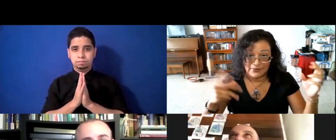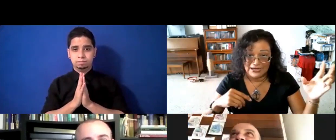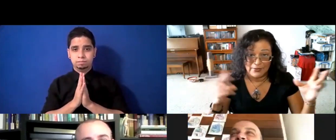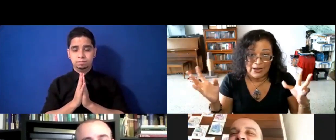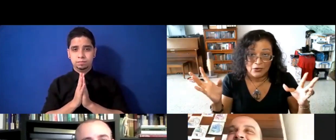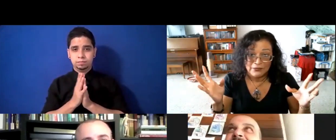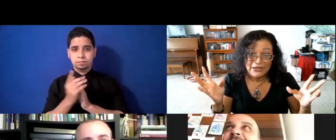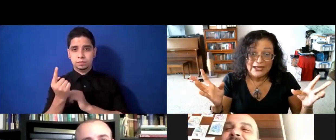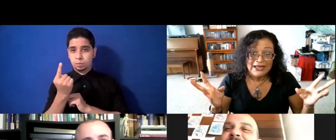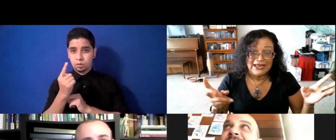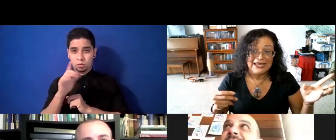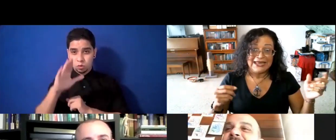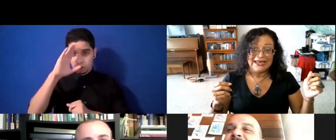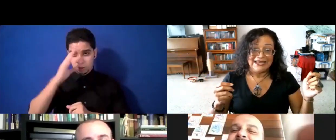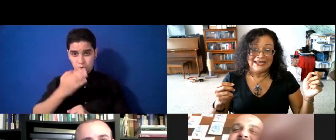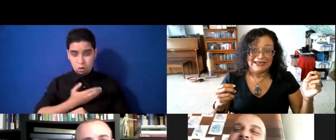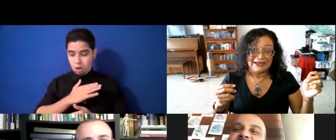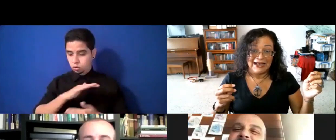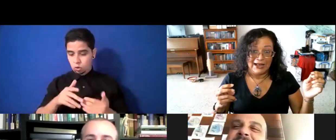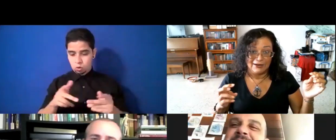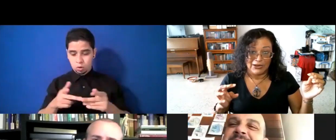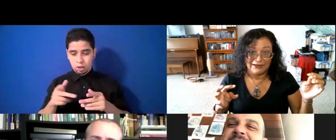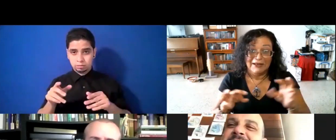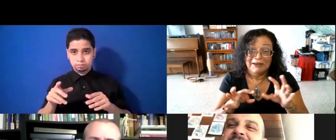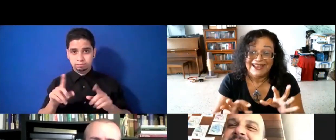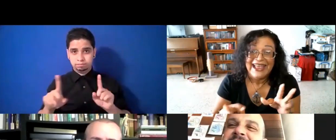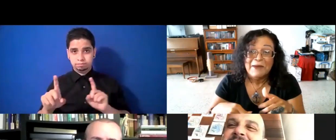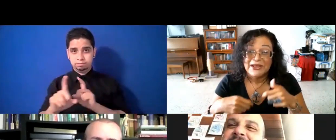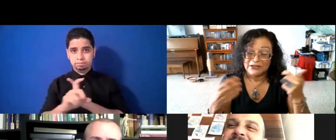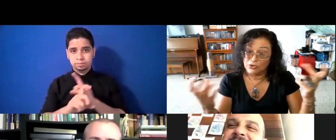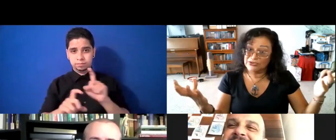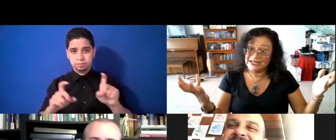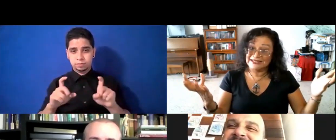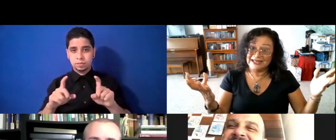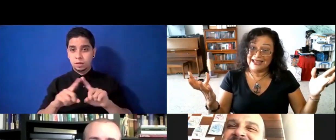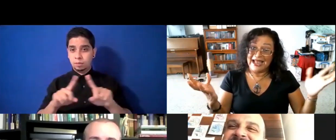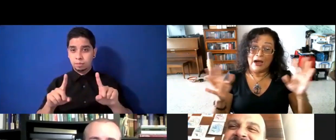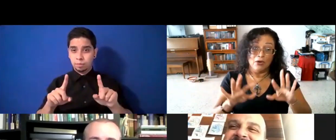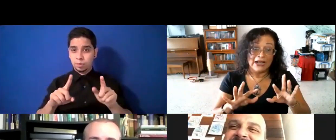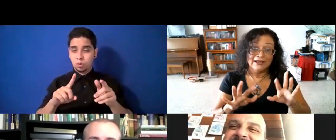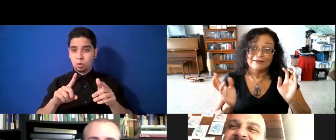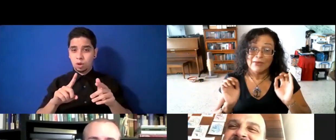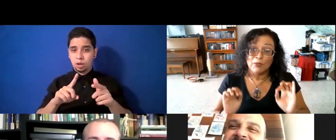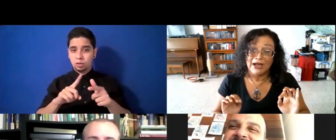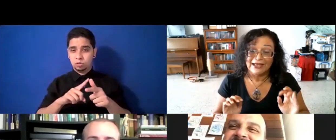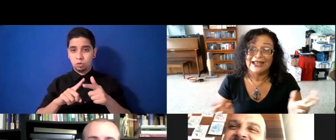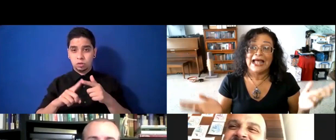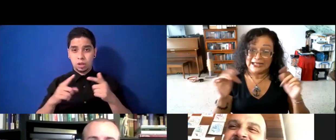para arriba y abajo. Y, ajá, ok. Pero entonces, ahora vamos a darle la